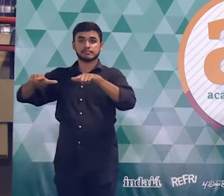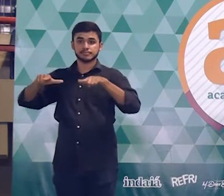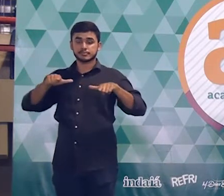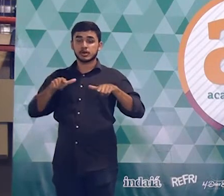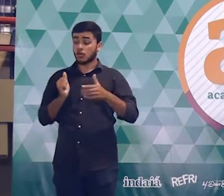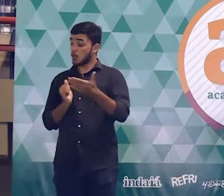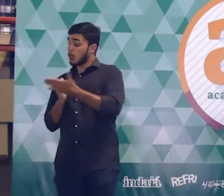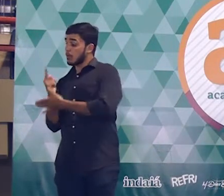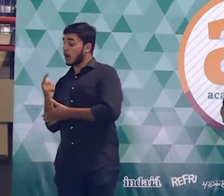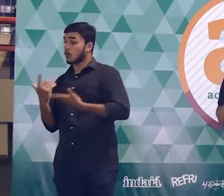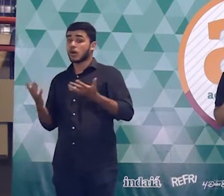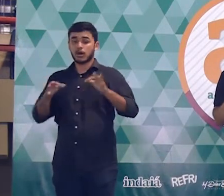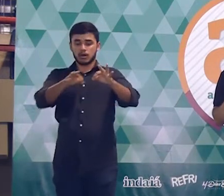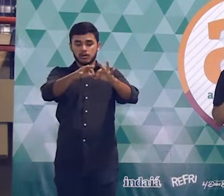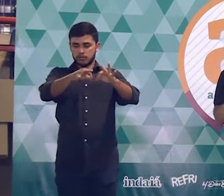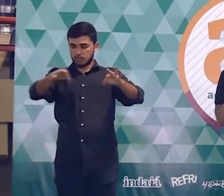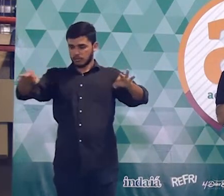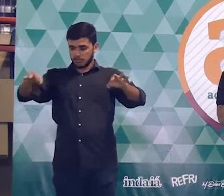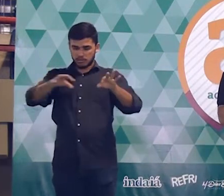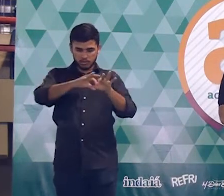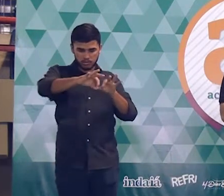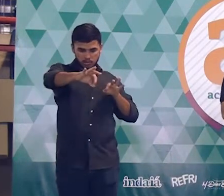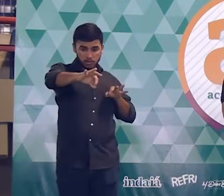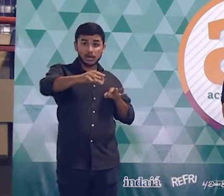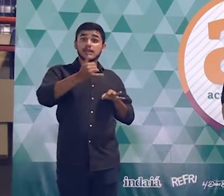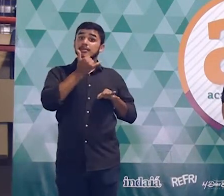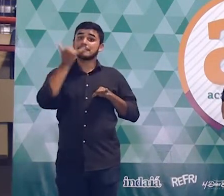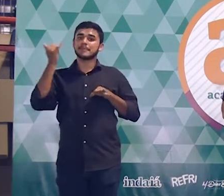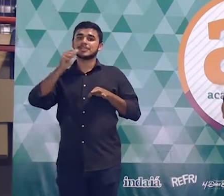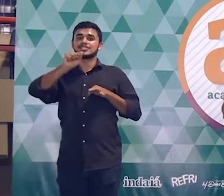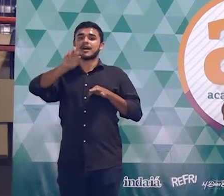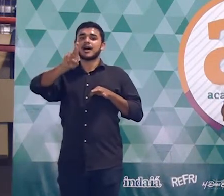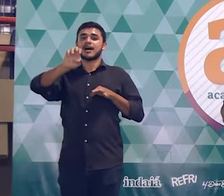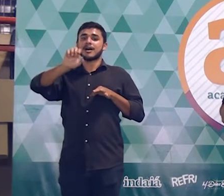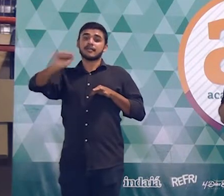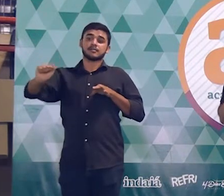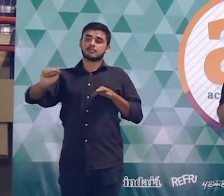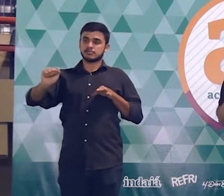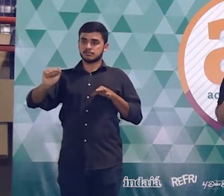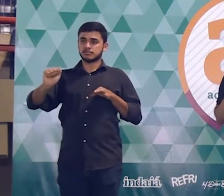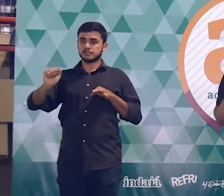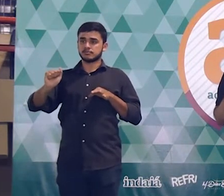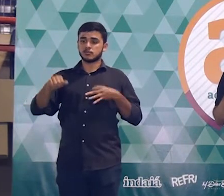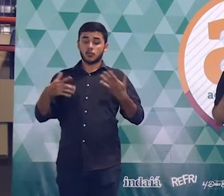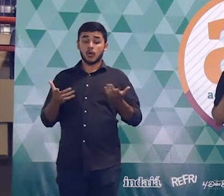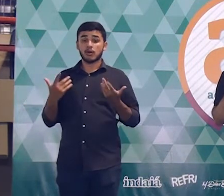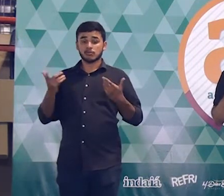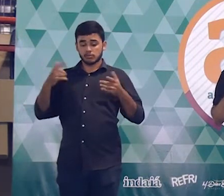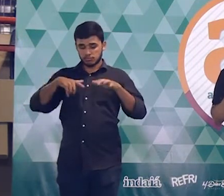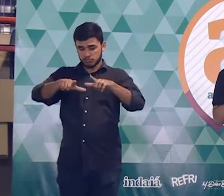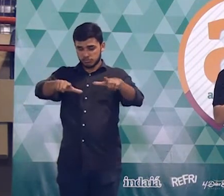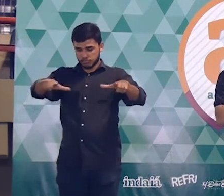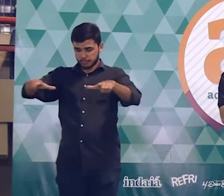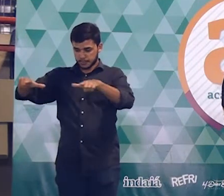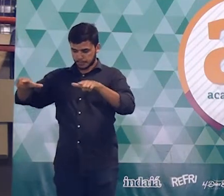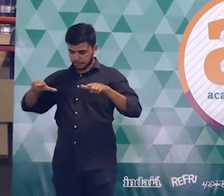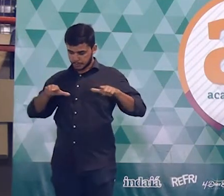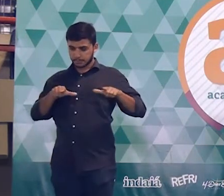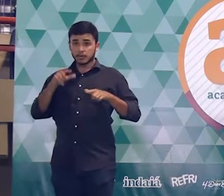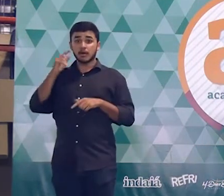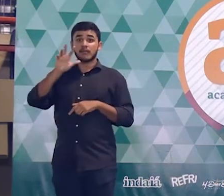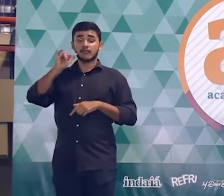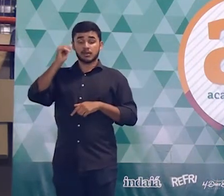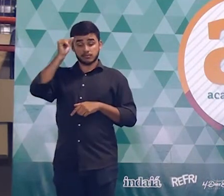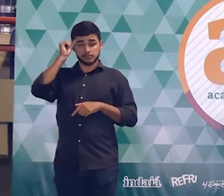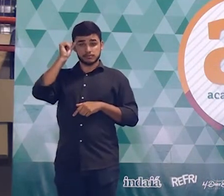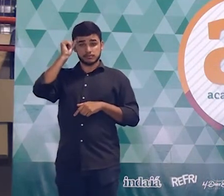Tá, mas quanto você precisa comprar? Depende da área que você quer colocar de novo, que você quer cobrir, não é assim? Então assim, a